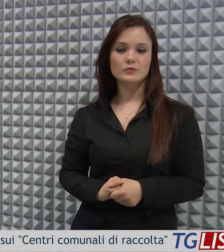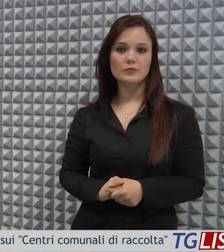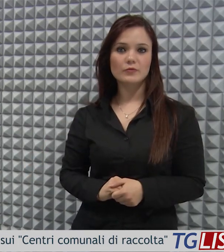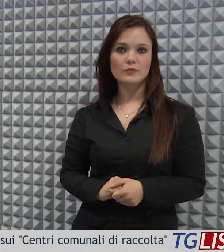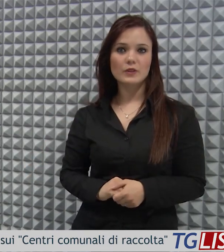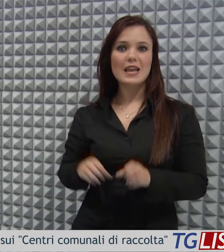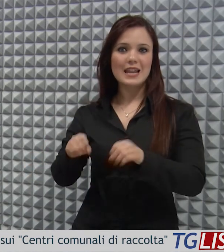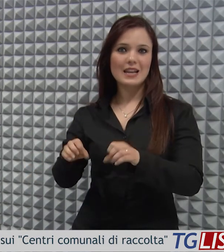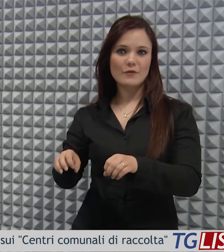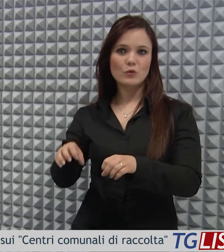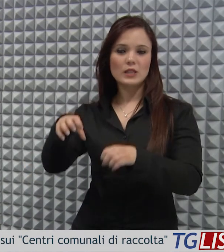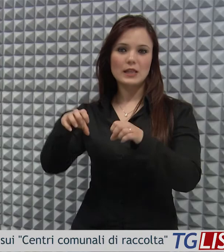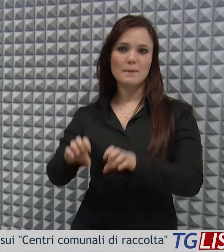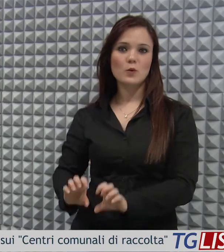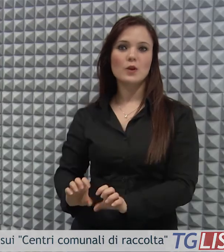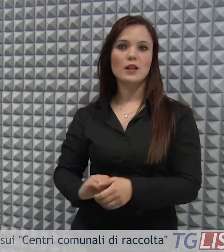dei rifiuti.